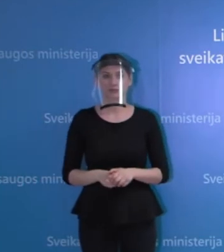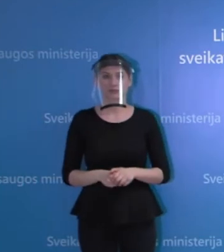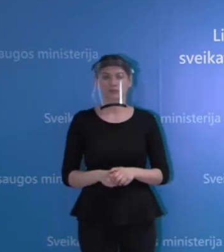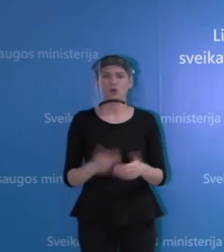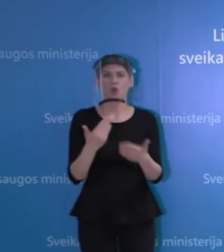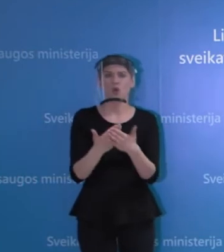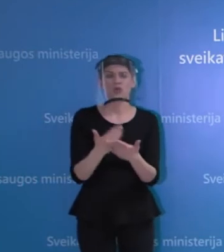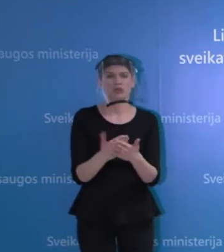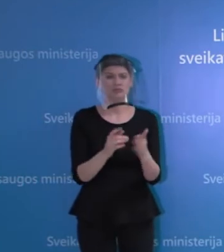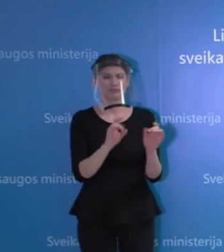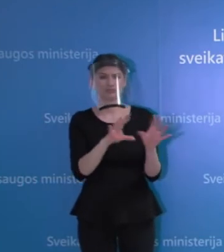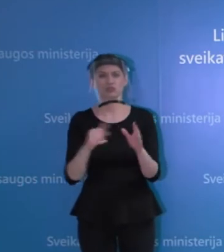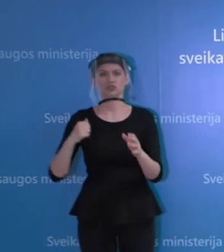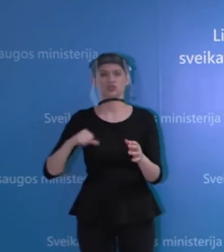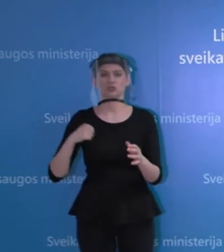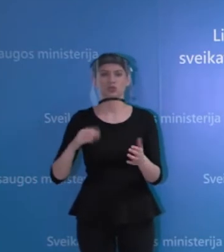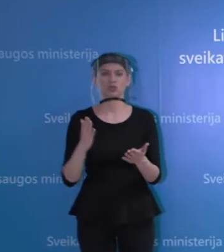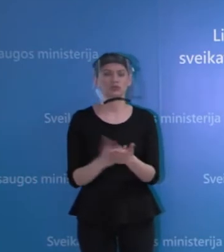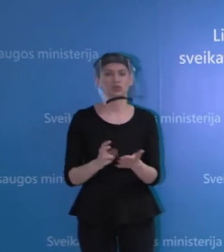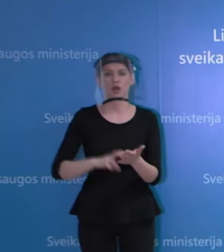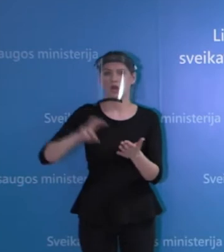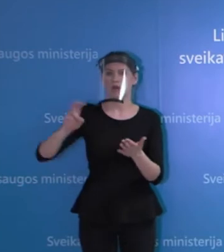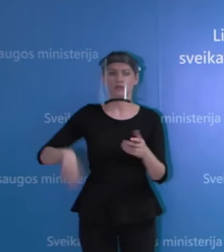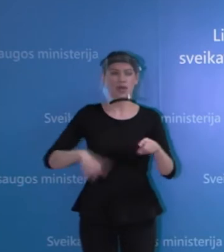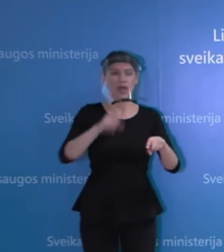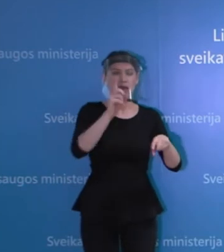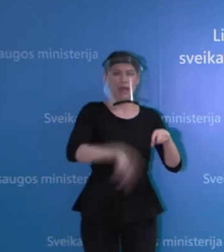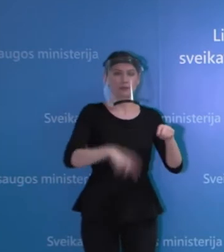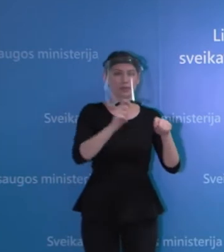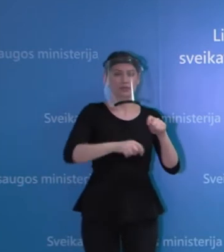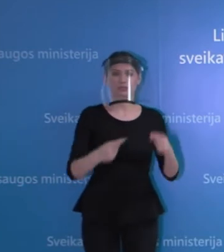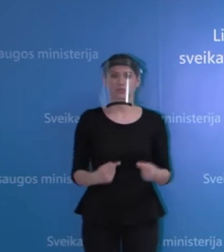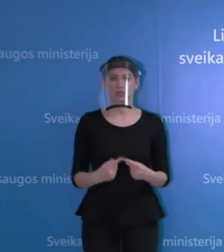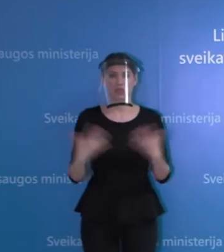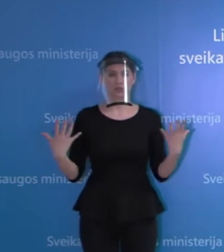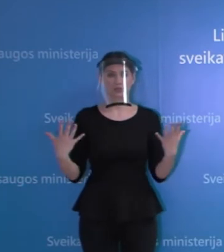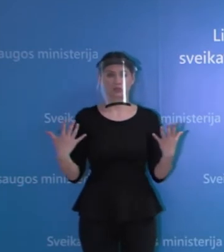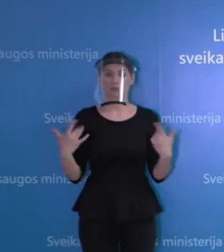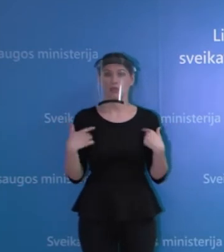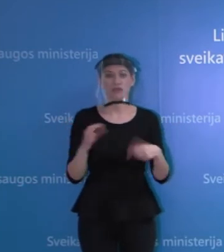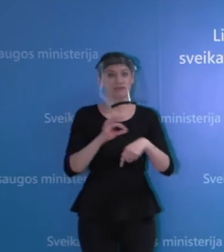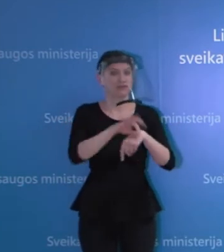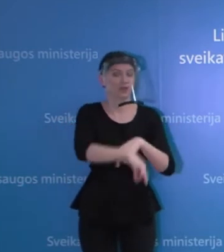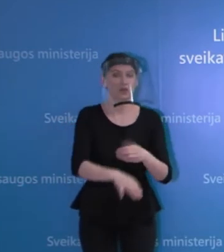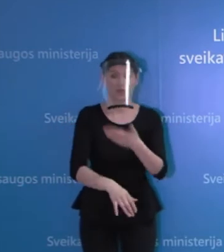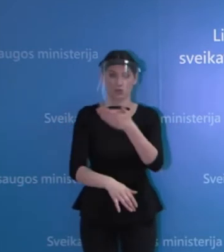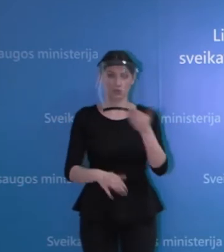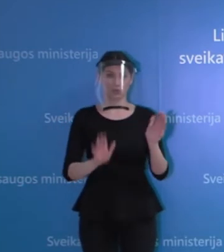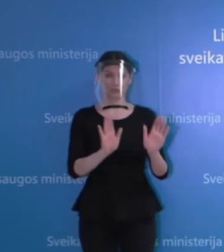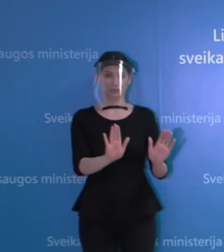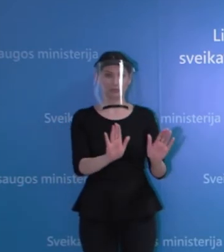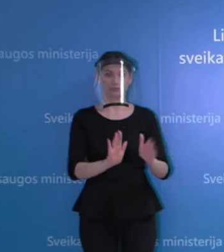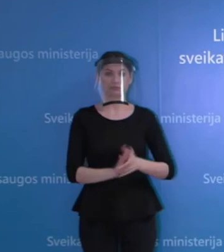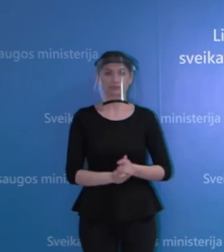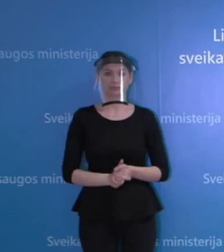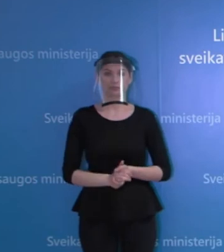dėl to, kad dalis gyventojui atsisako tirtis ekspres testais. Žinoma, jokios prievartos jų atžvilgių nėra naudojama